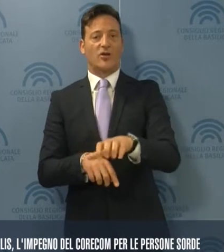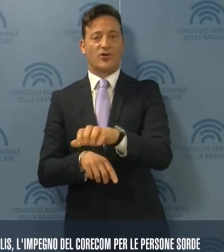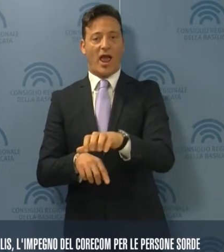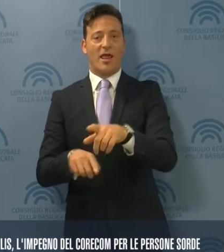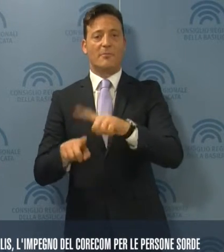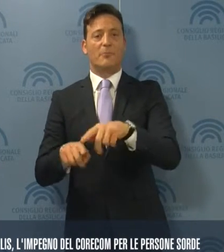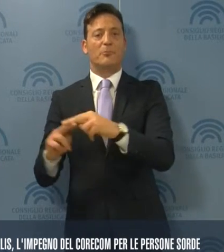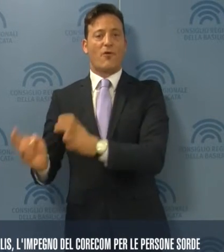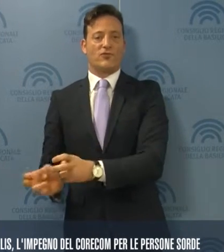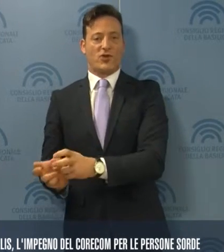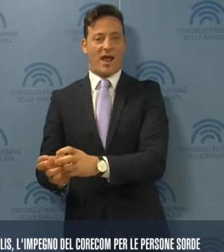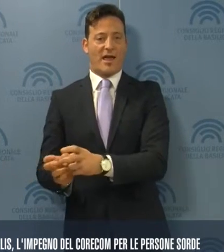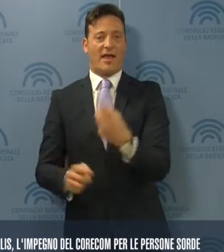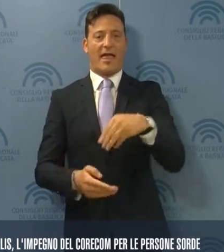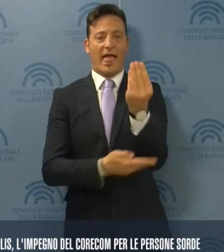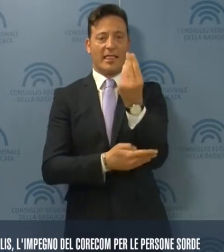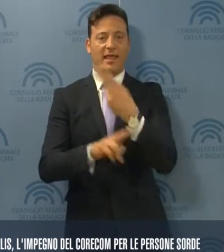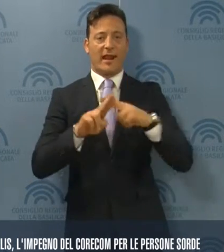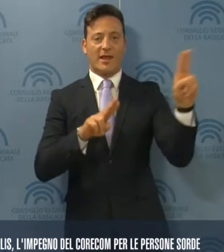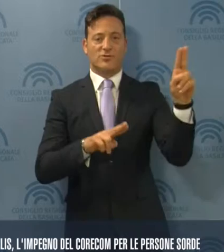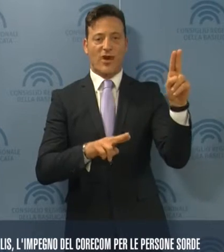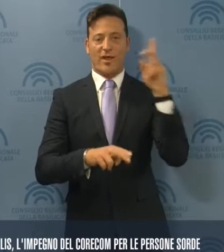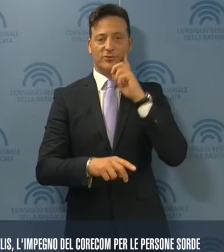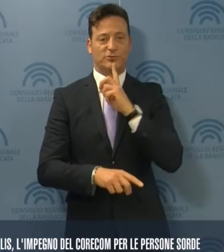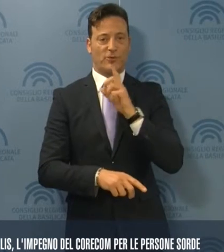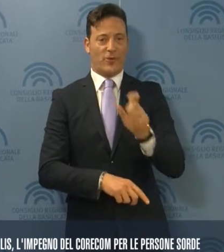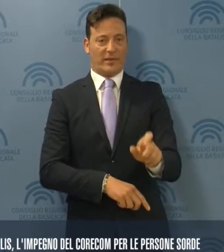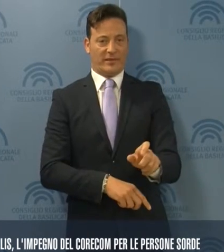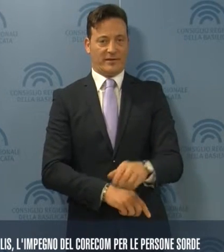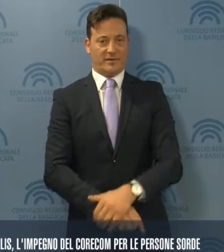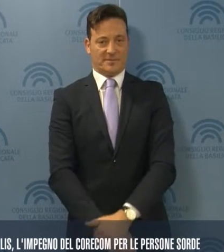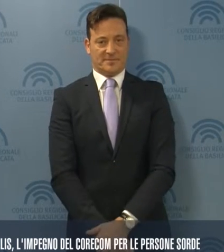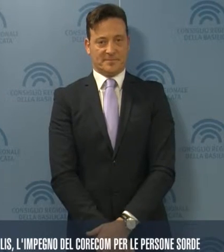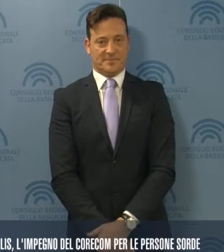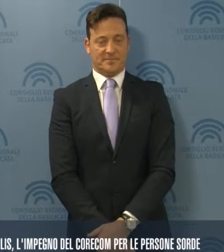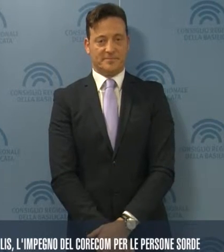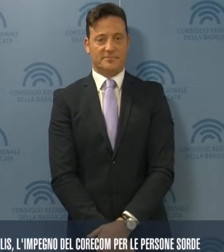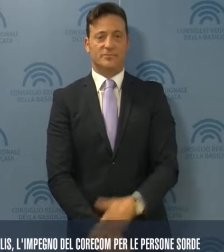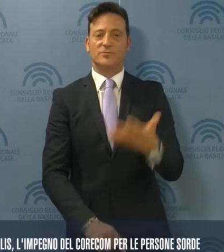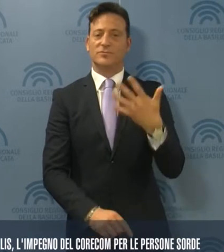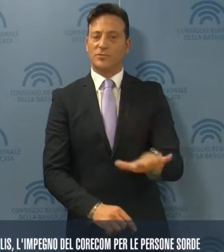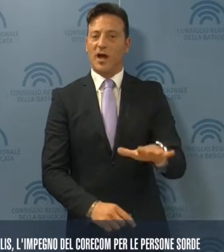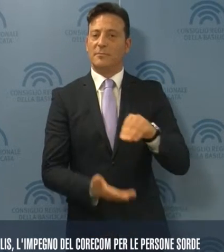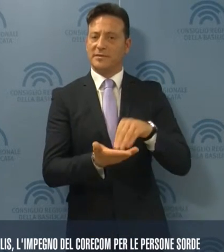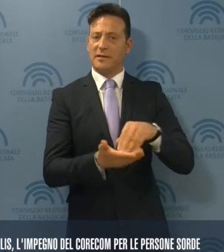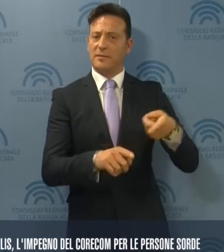e provinciali dell'ente nazionale sordi, a cui erano presenti il